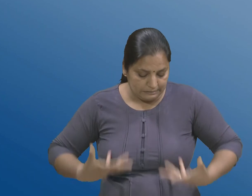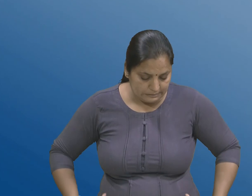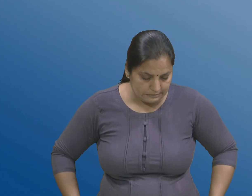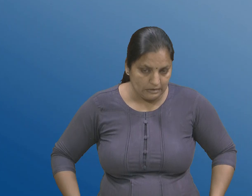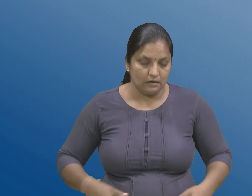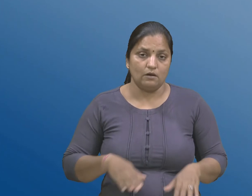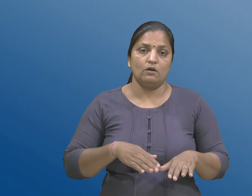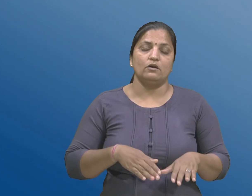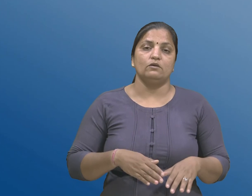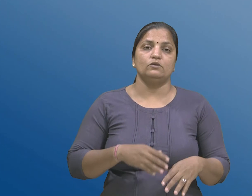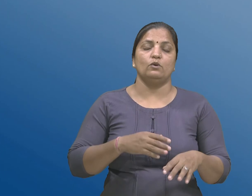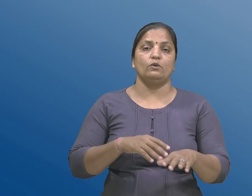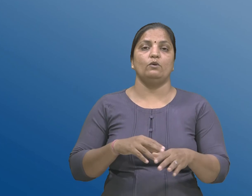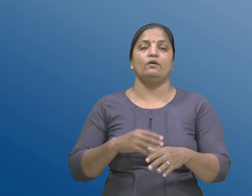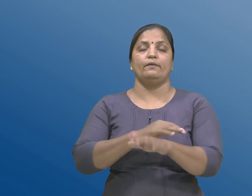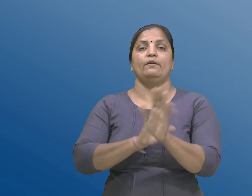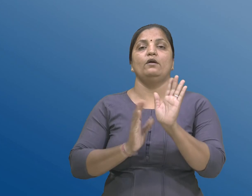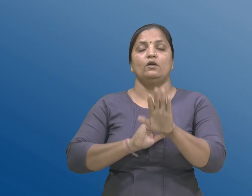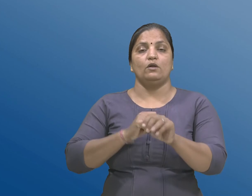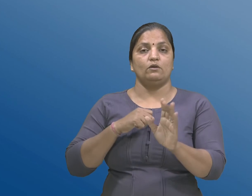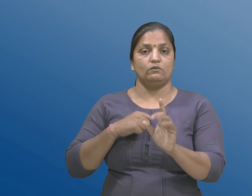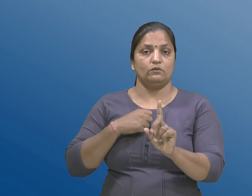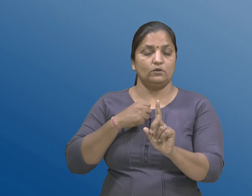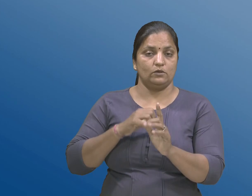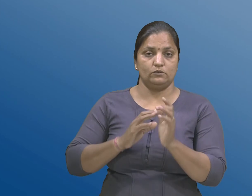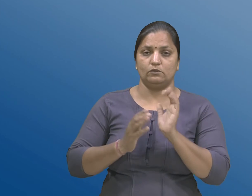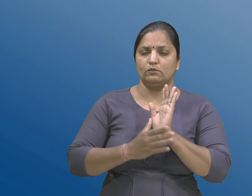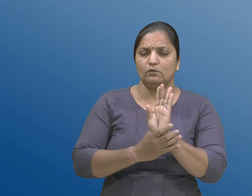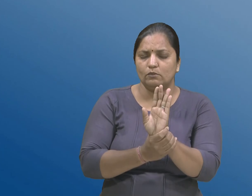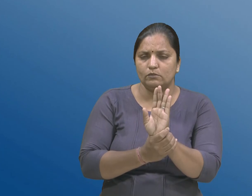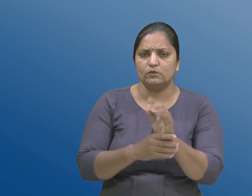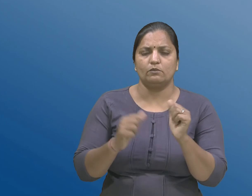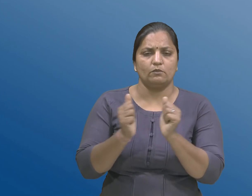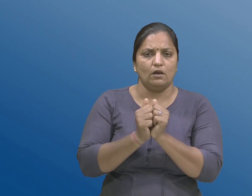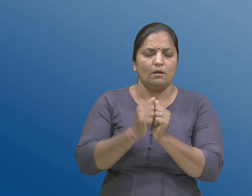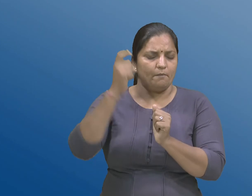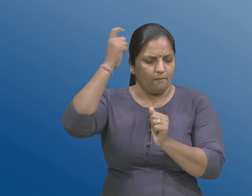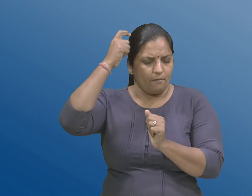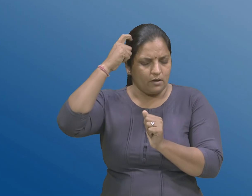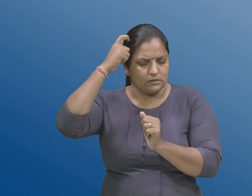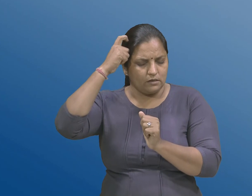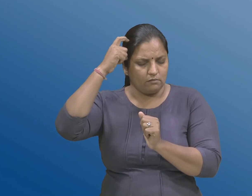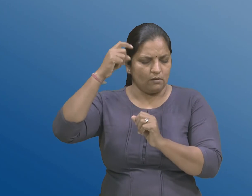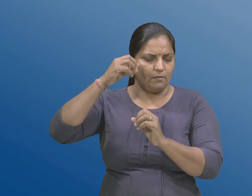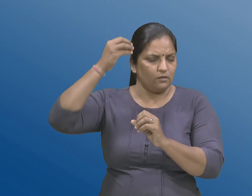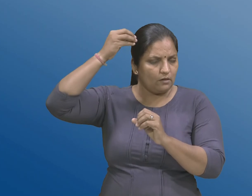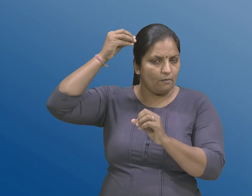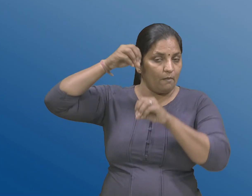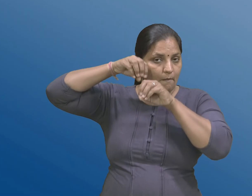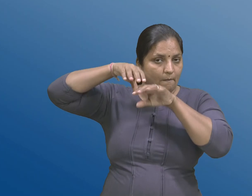आपती ग्ण्यान ग्रंथियोनु निर्मान अटकी जवानी अने मस्तिश्कमा संक्रमन कारी डोपामाईन